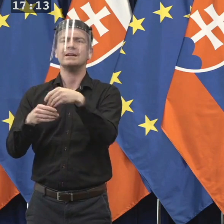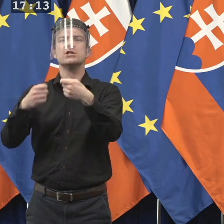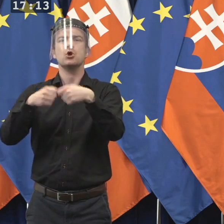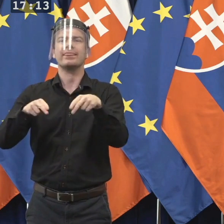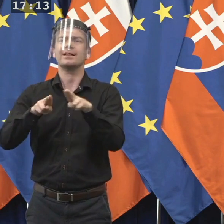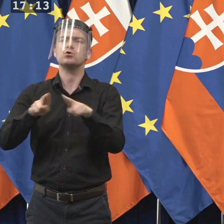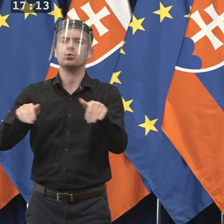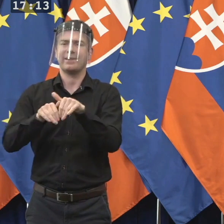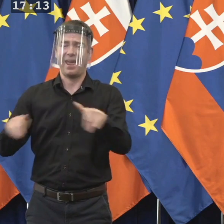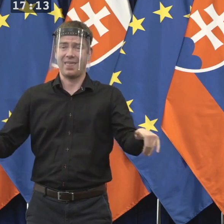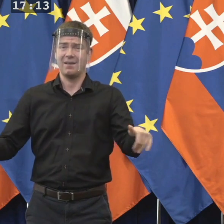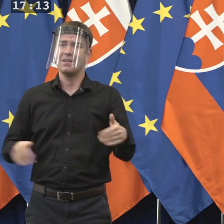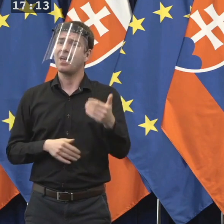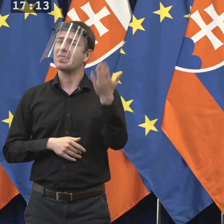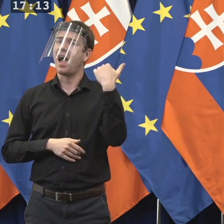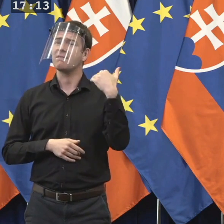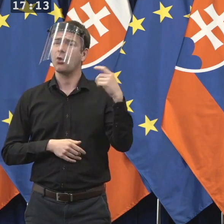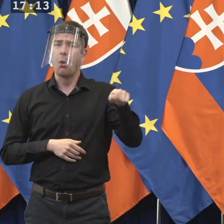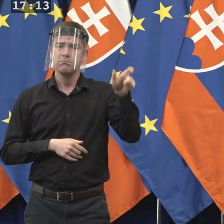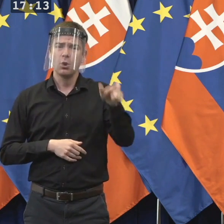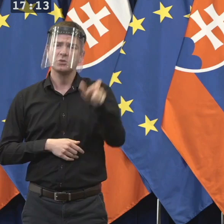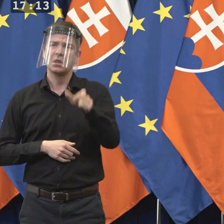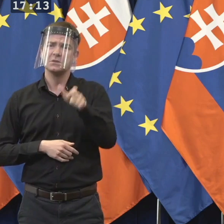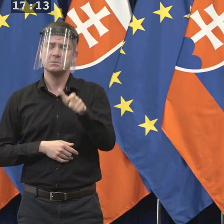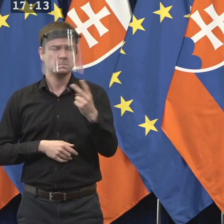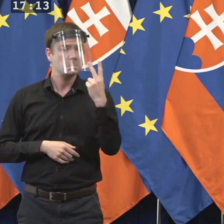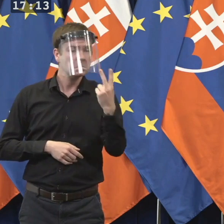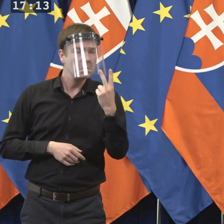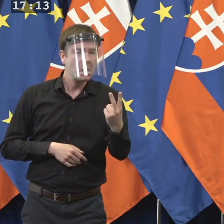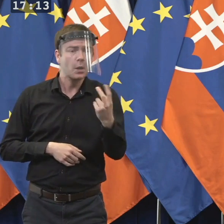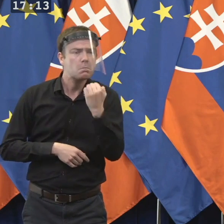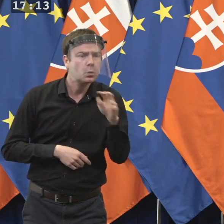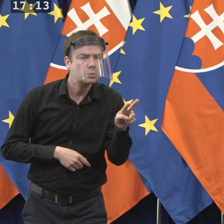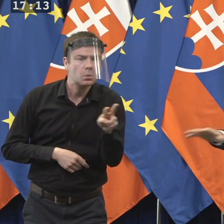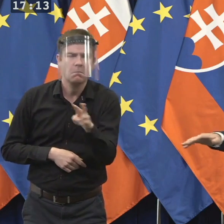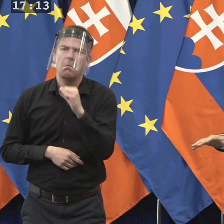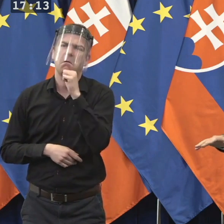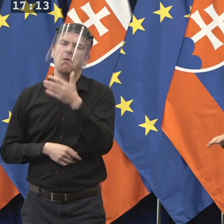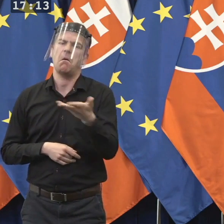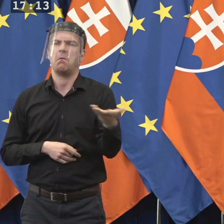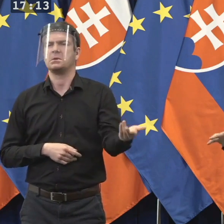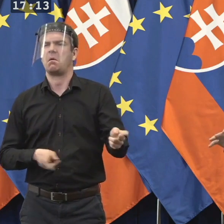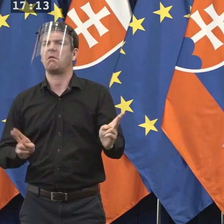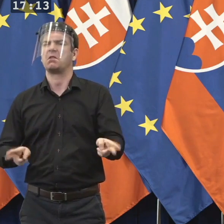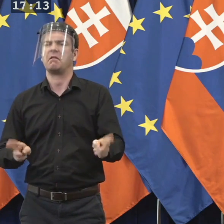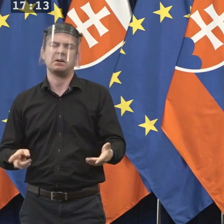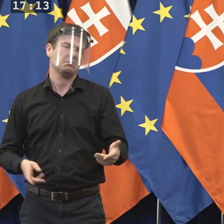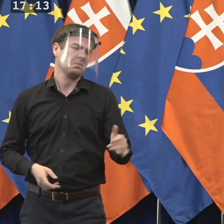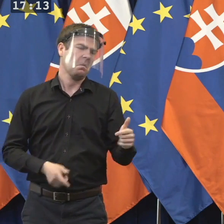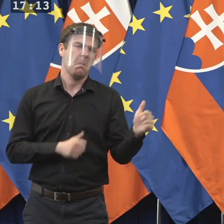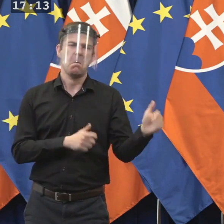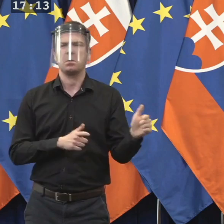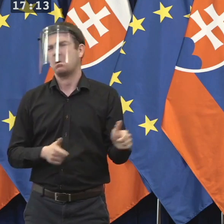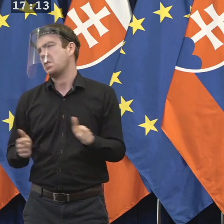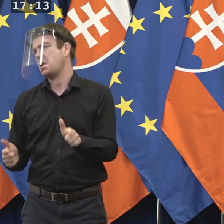tí poslanci pomaly tomu ani vôbec pozornosť nevenovali. Brali to ako niečo, nie že druhotriedne, ako desatotriednú nejakú otázku, ktoré